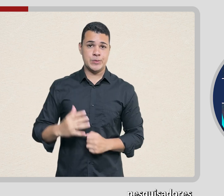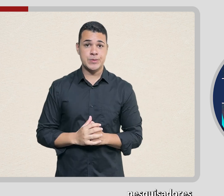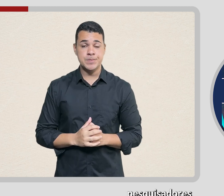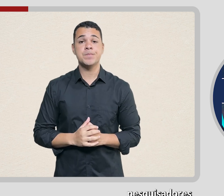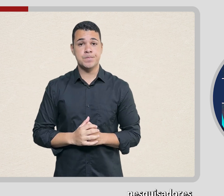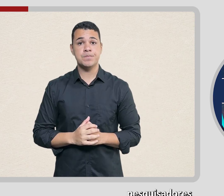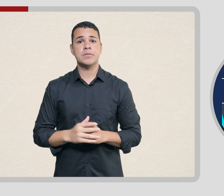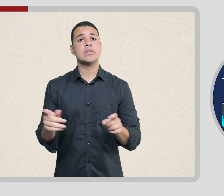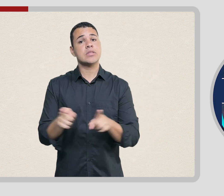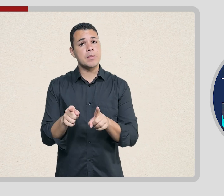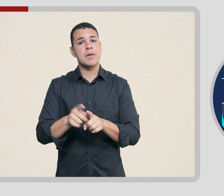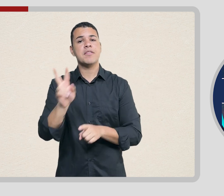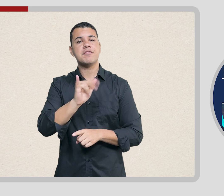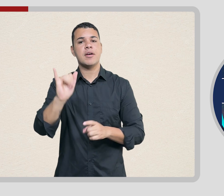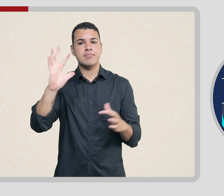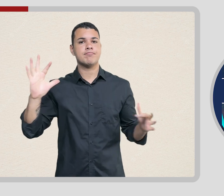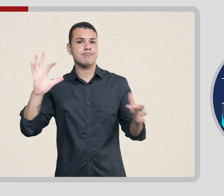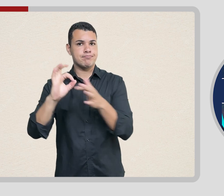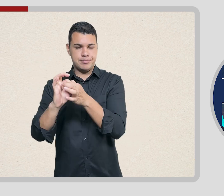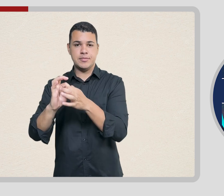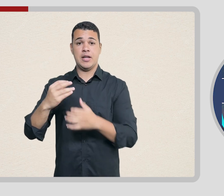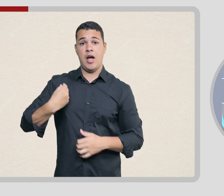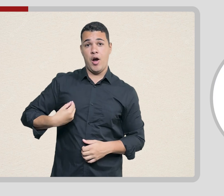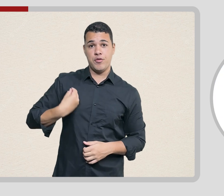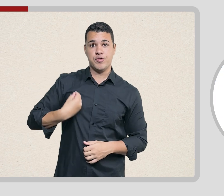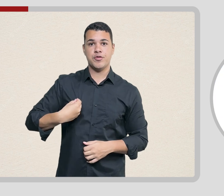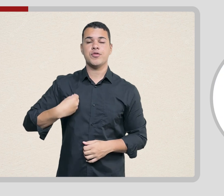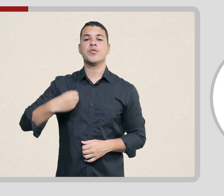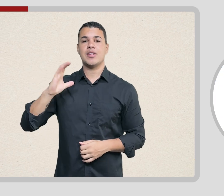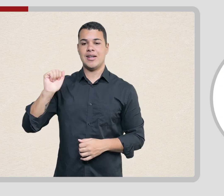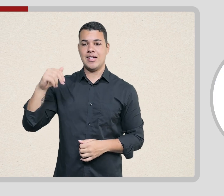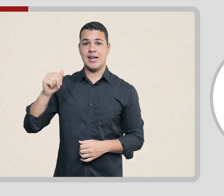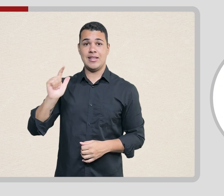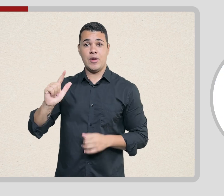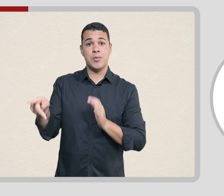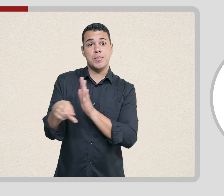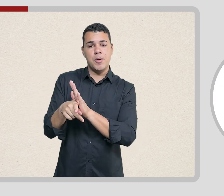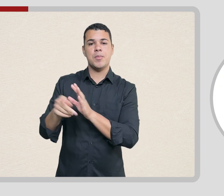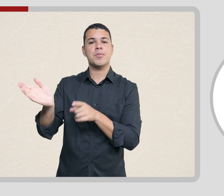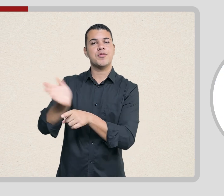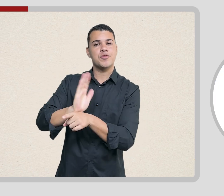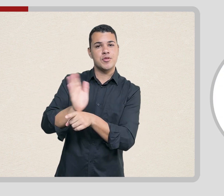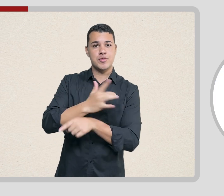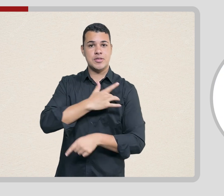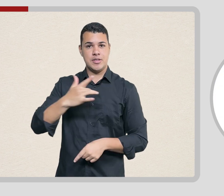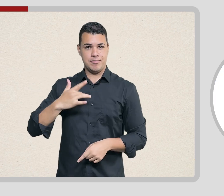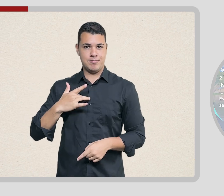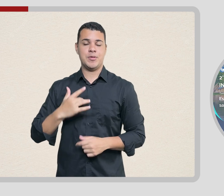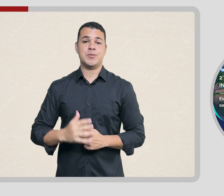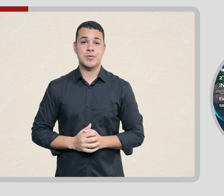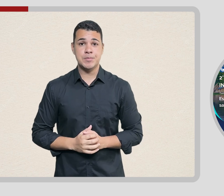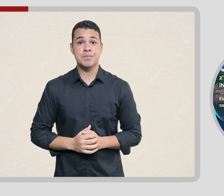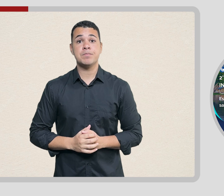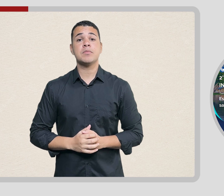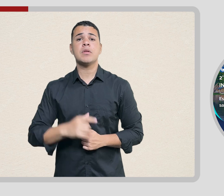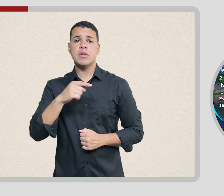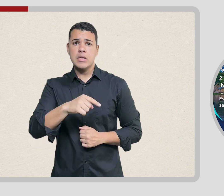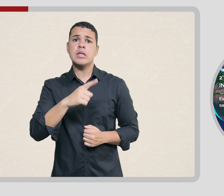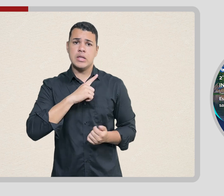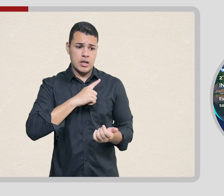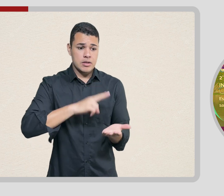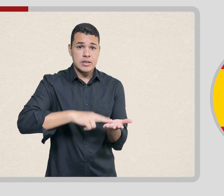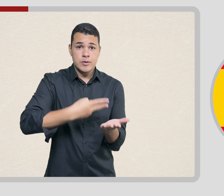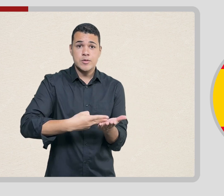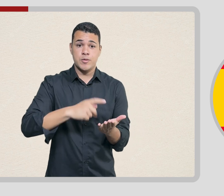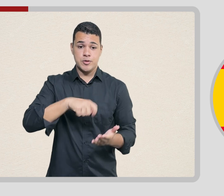Vigilância em Saúde e será transmitido ao vivo pelo canal da Vigilância em Saúde no YouTube. O seminário terá